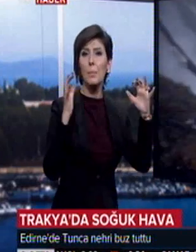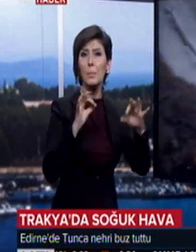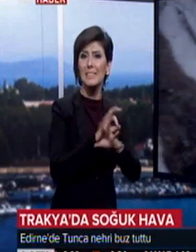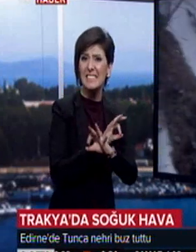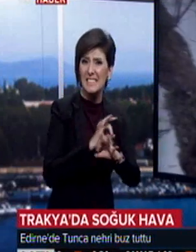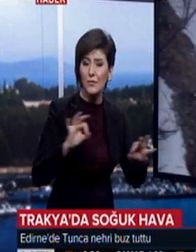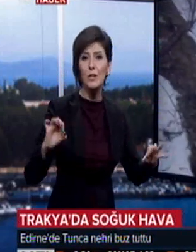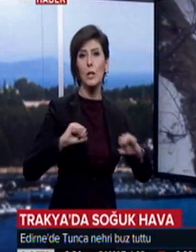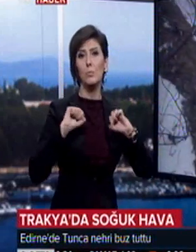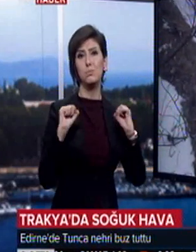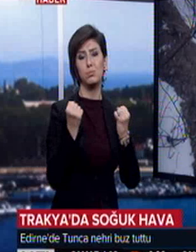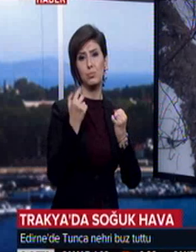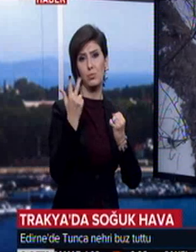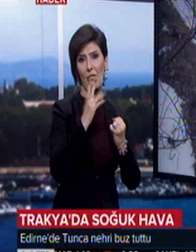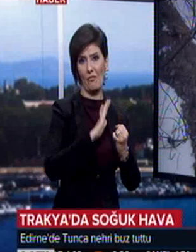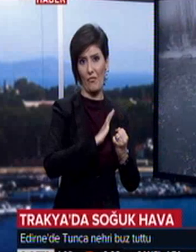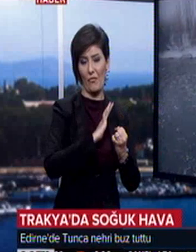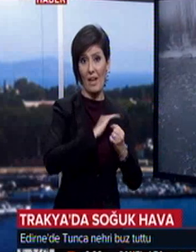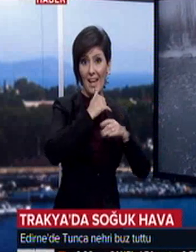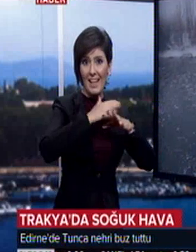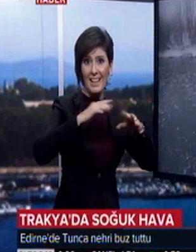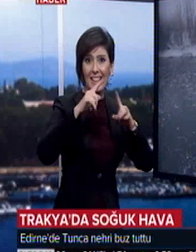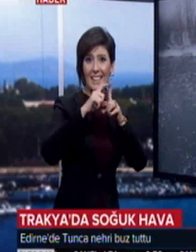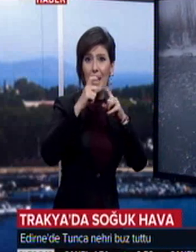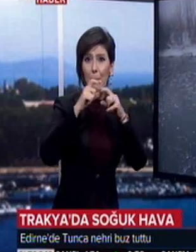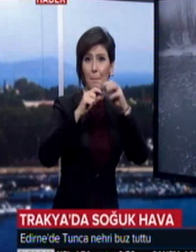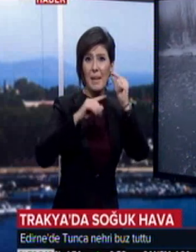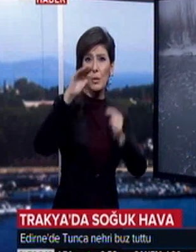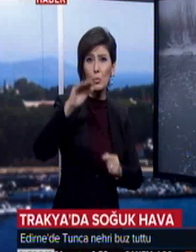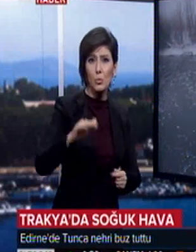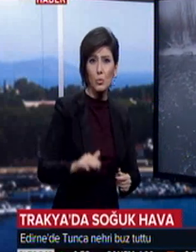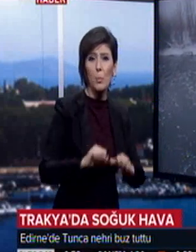etkili oluyor. Nehirde bisinin düşük olduğu noktalarda buzlanma hızlanıyor.